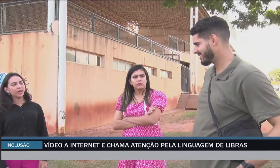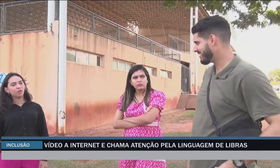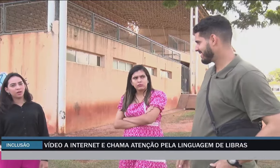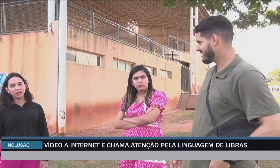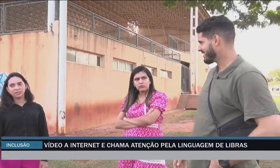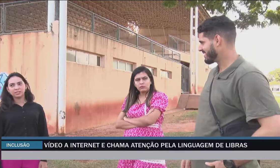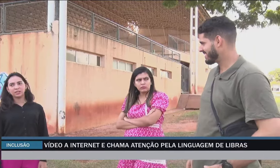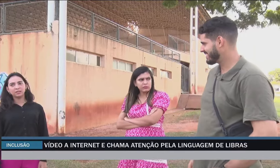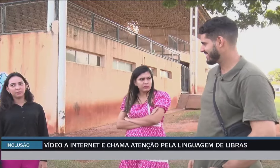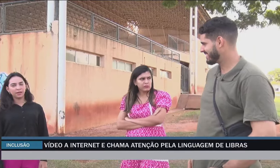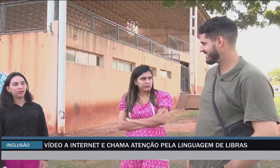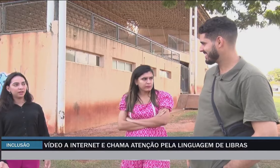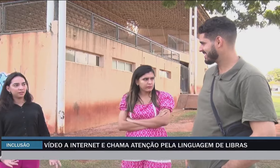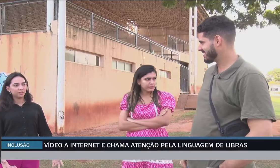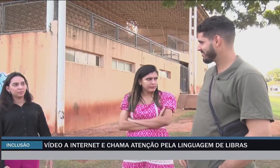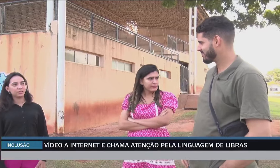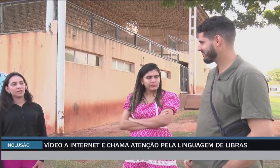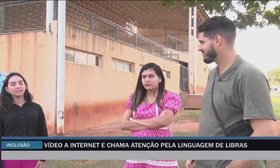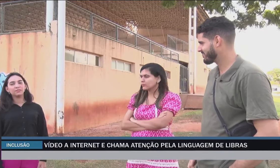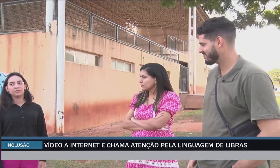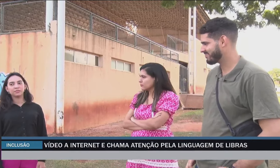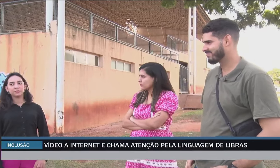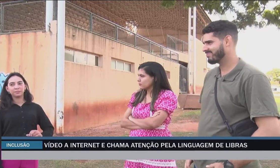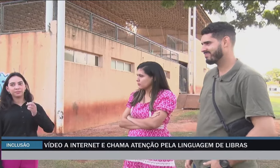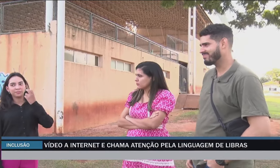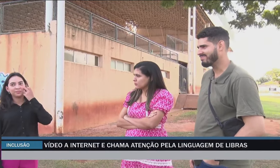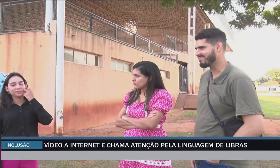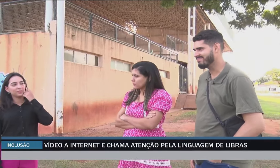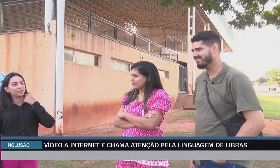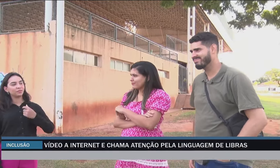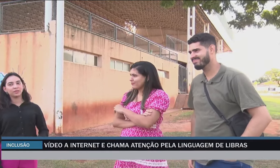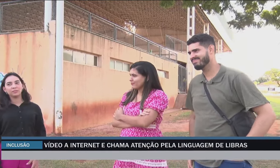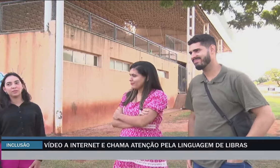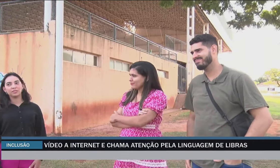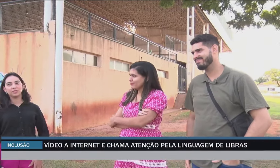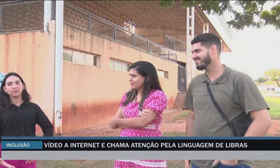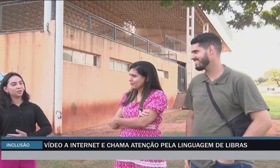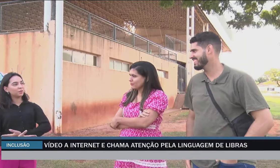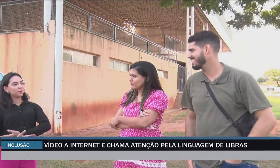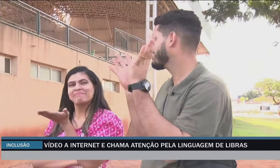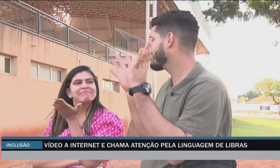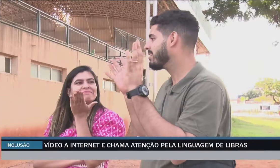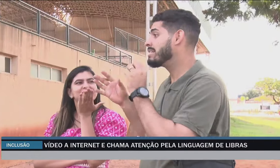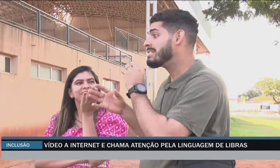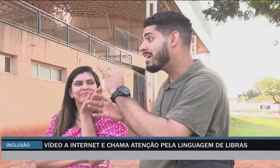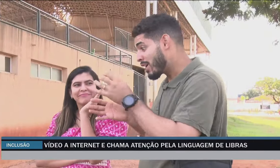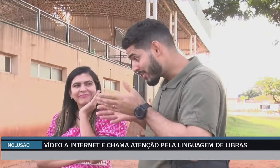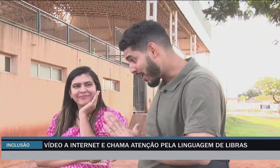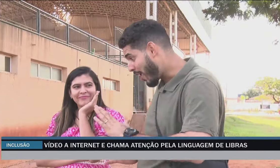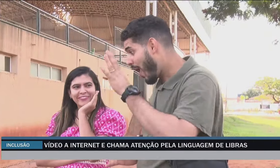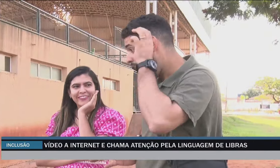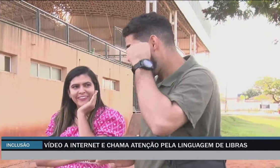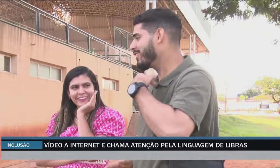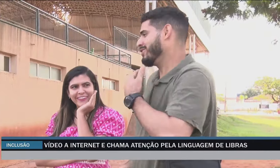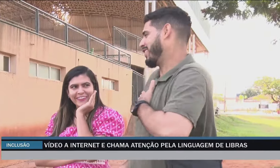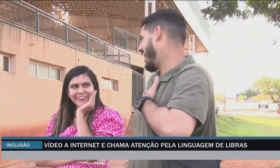significa a língua brasileira de sinais. Através dela, é possível promover mais acessibilidade na comunicação